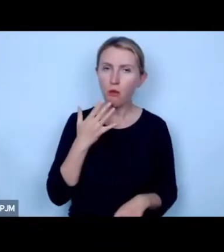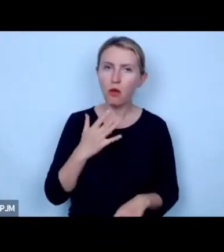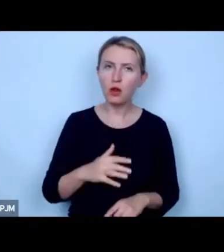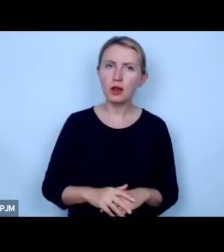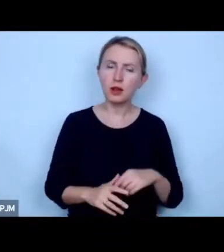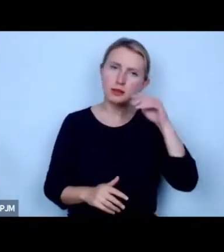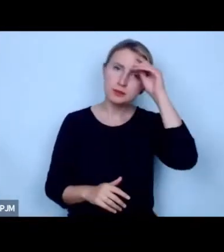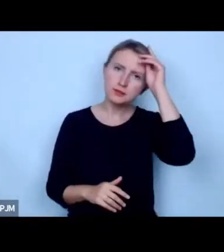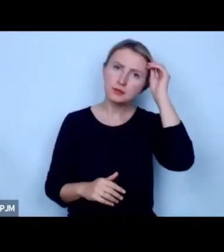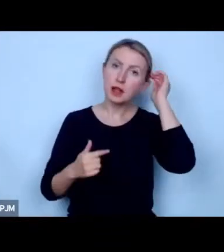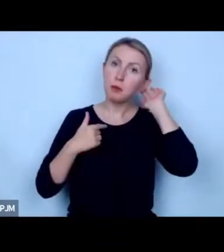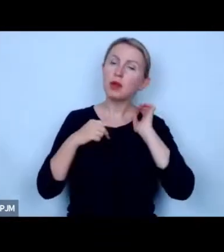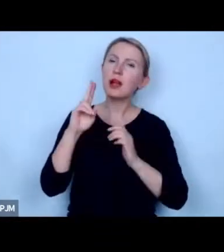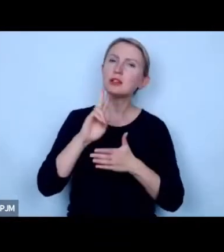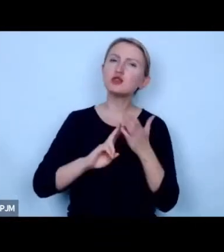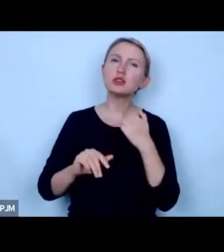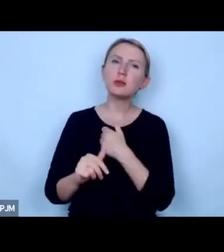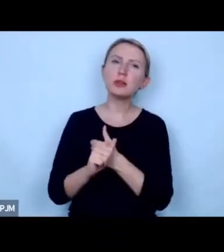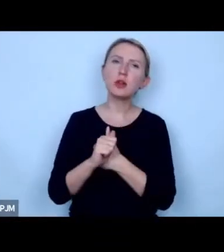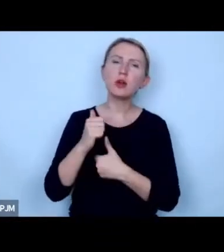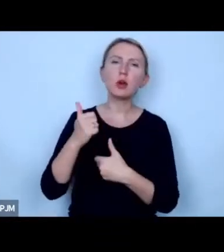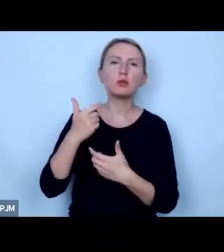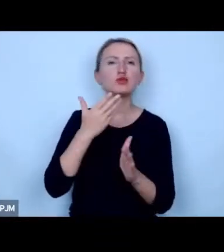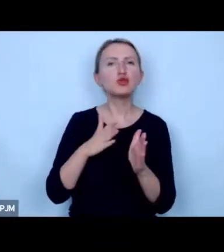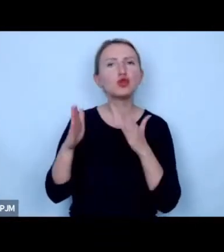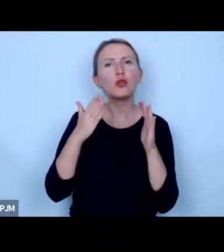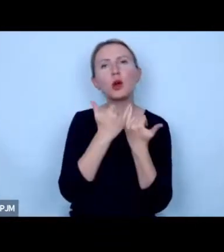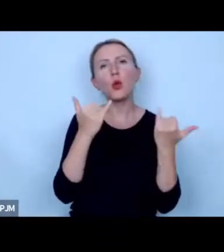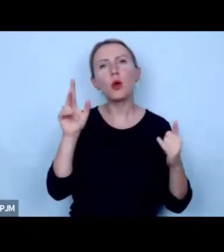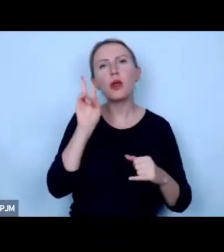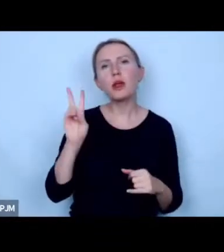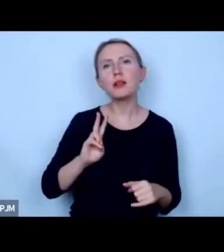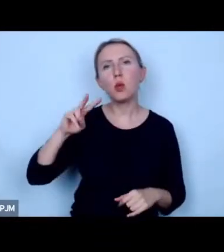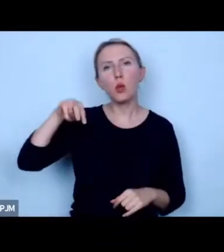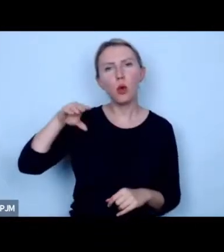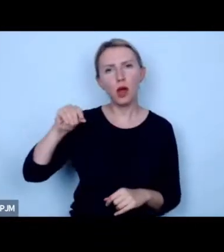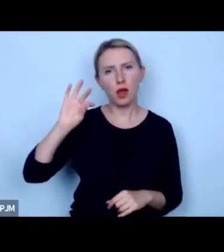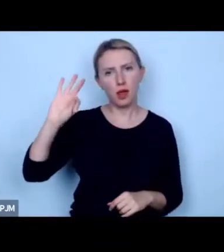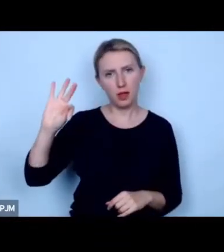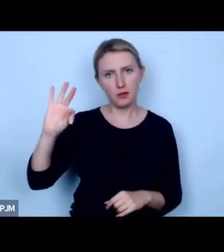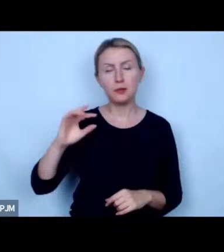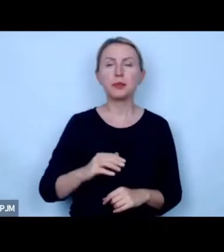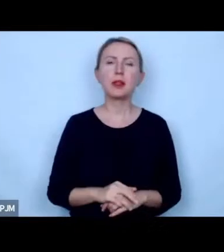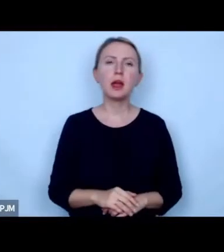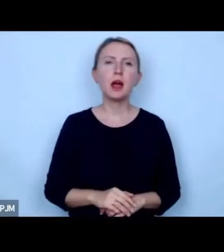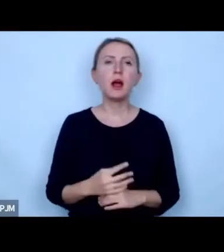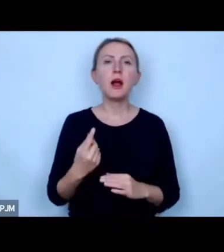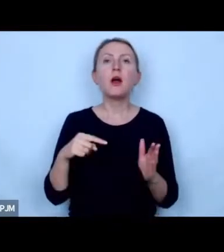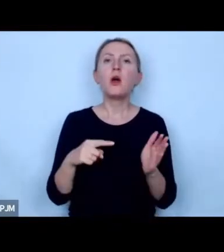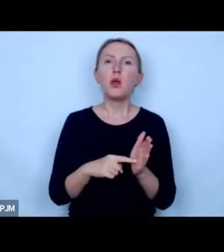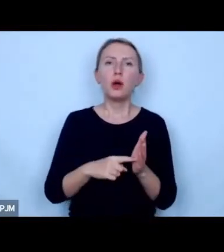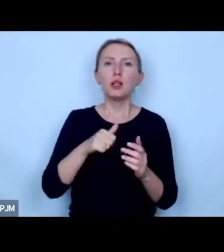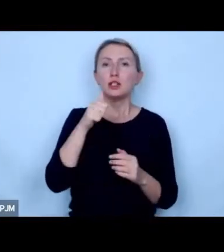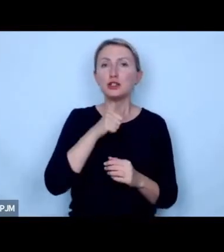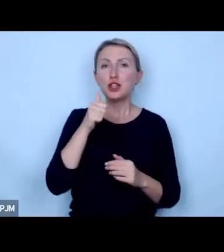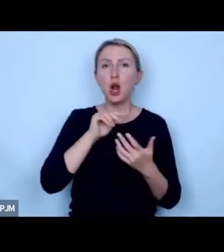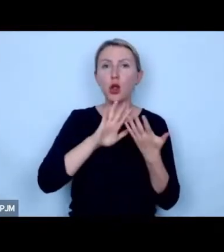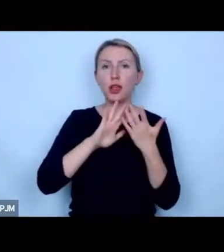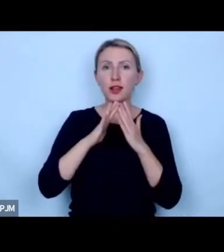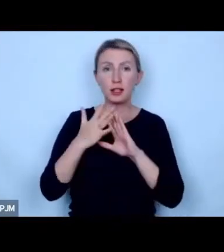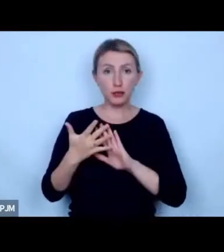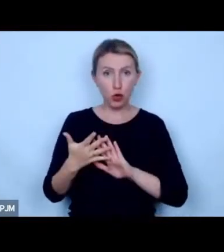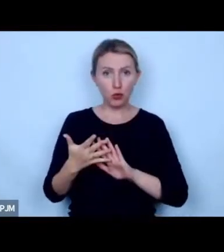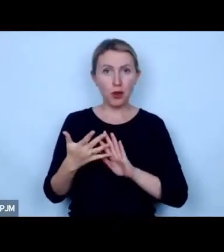bo kiedy ja czytam te dokumenty opracowywane przez różne instytucje unijne które właśnie dotyczą zielonej transformacji